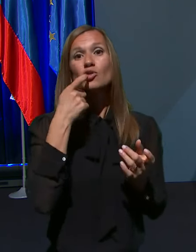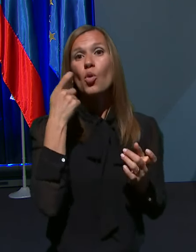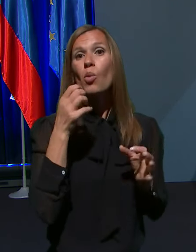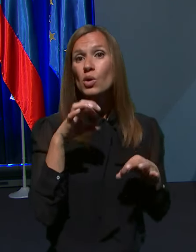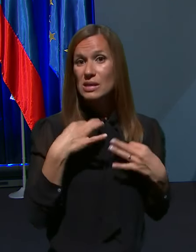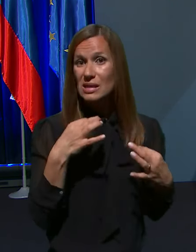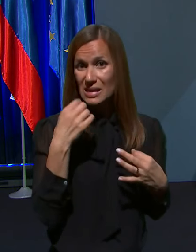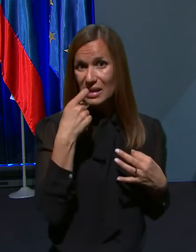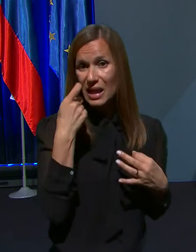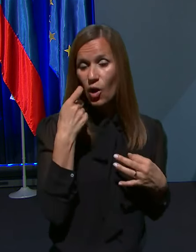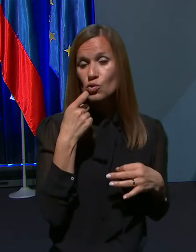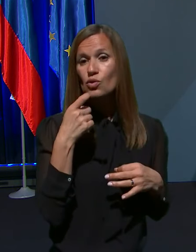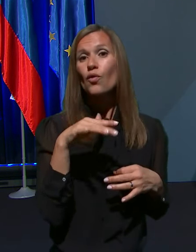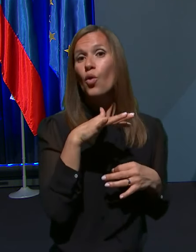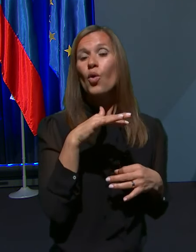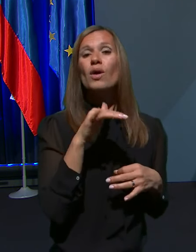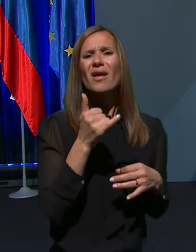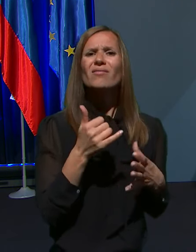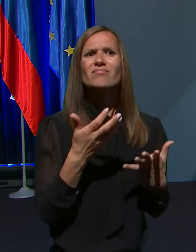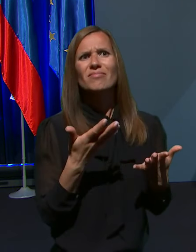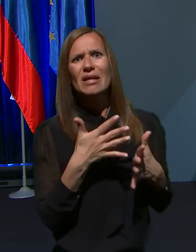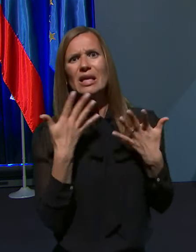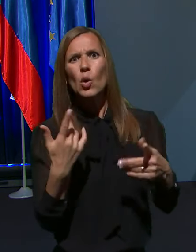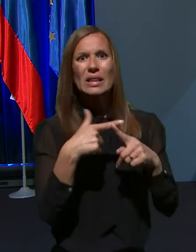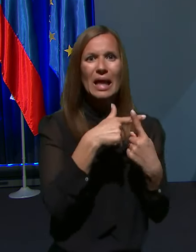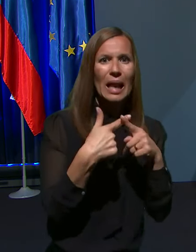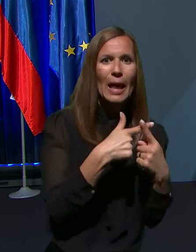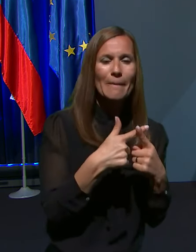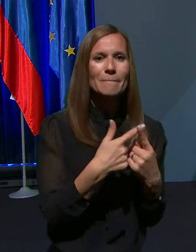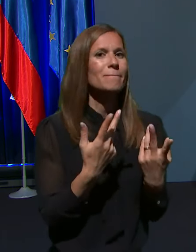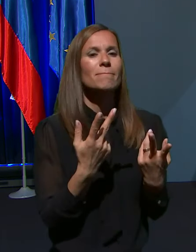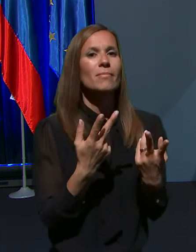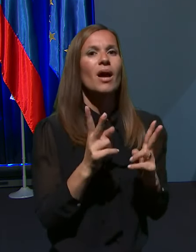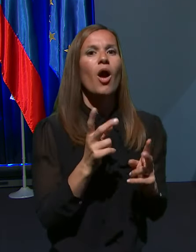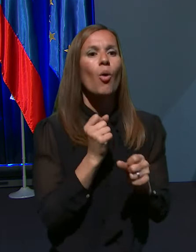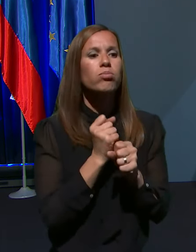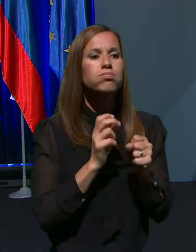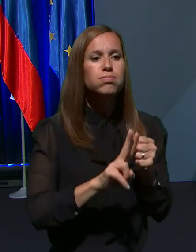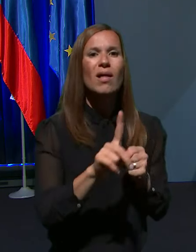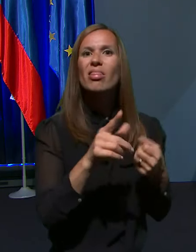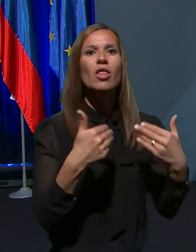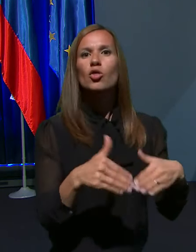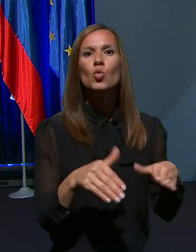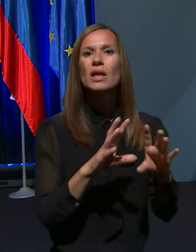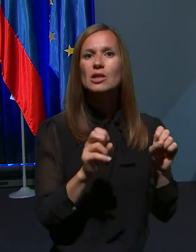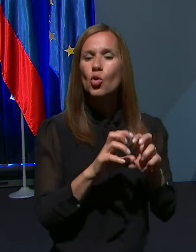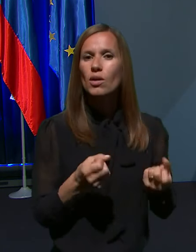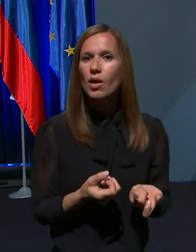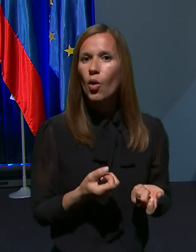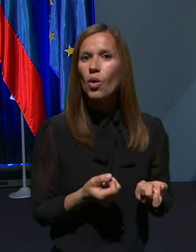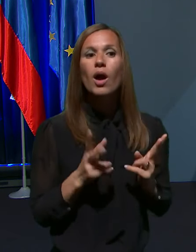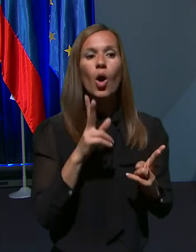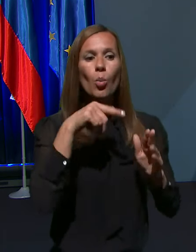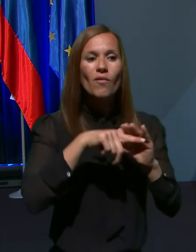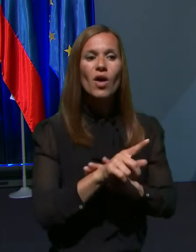je predsej vsakdanjih dilem glede ponovnega opravljanja nenujnih storitev. Kako bo v teh ordinacijah